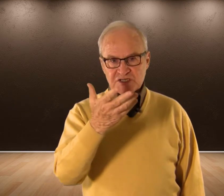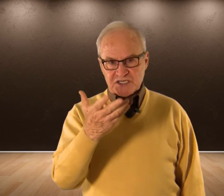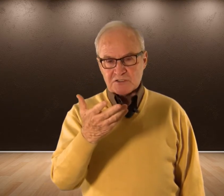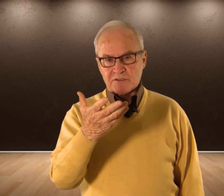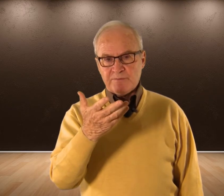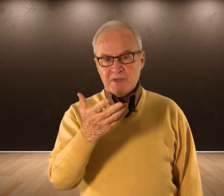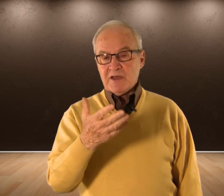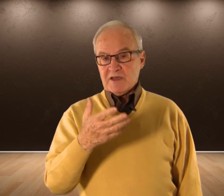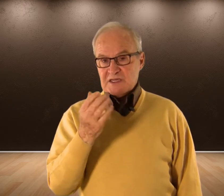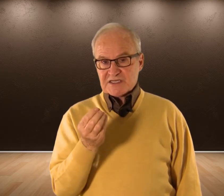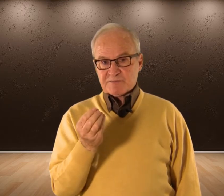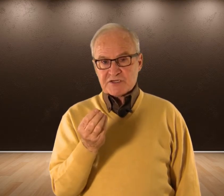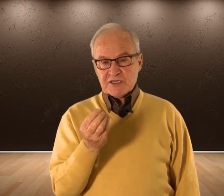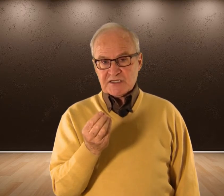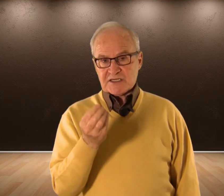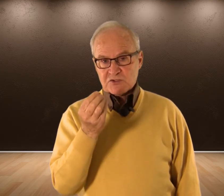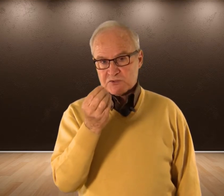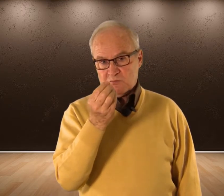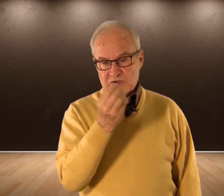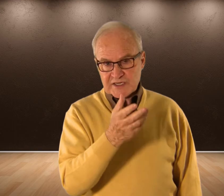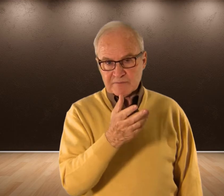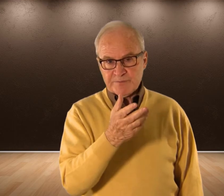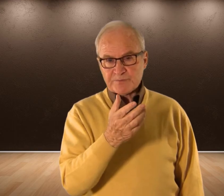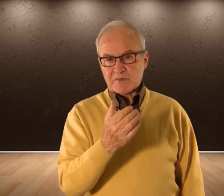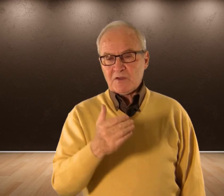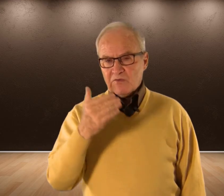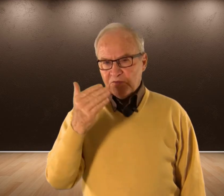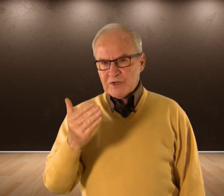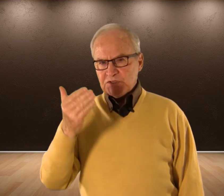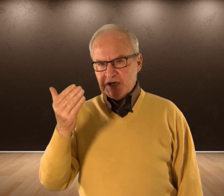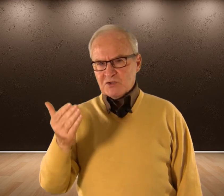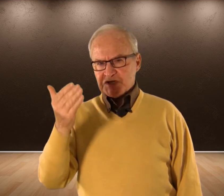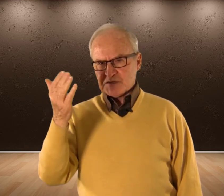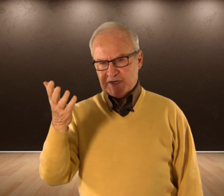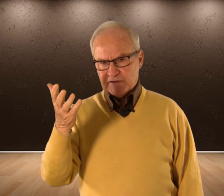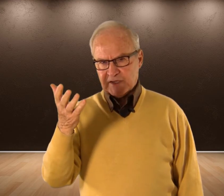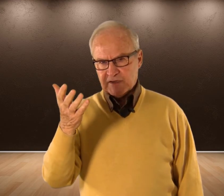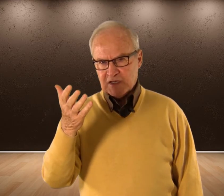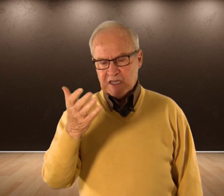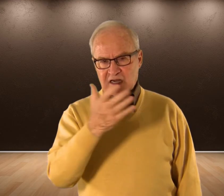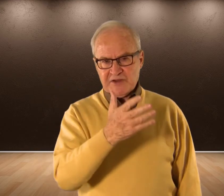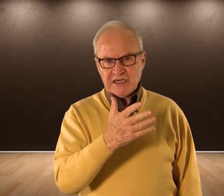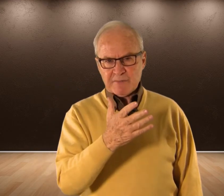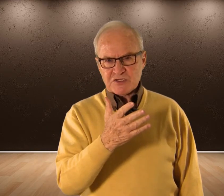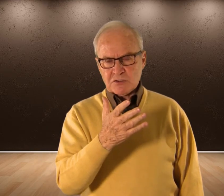deseos Y estas personas Estas dos mujeres Fueron teniendo Esa experiencia Al final ¿Qué pasó?